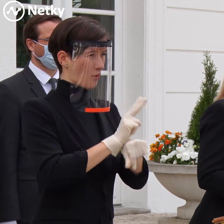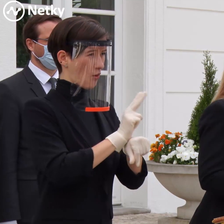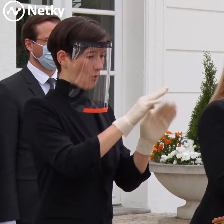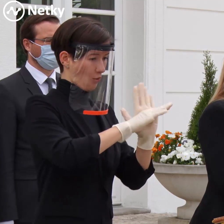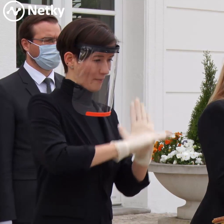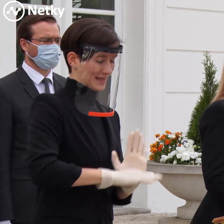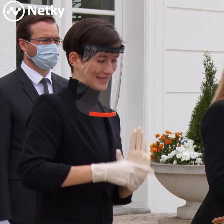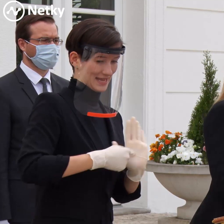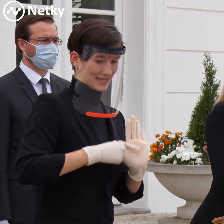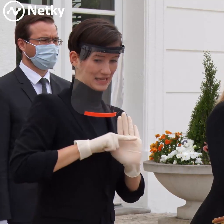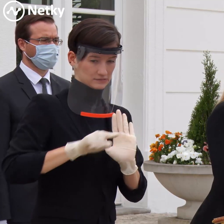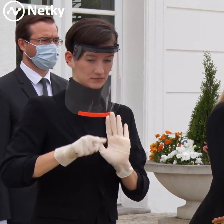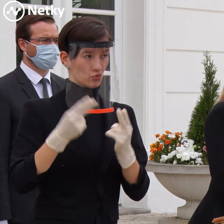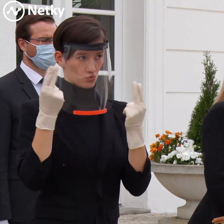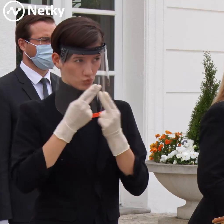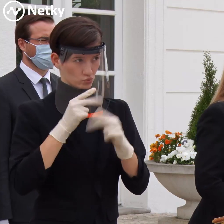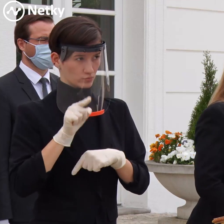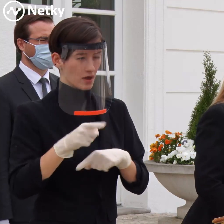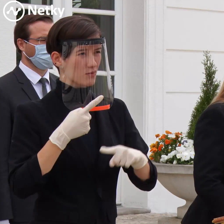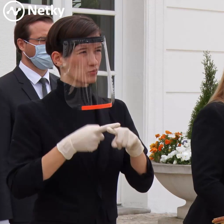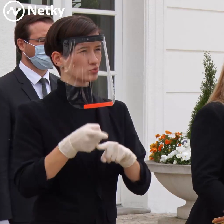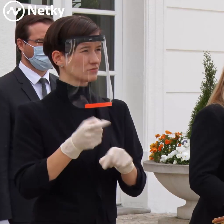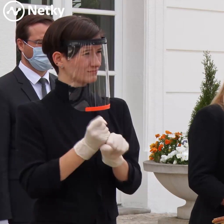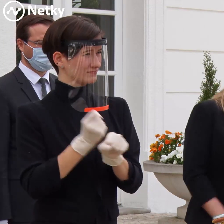vykonané. Čiže toto bolo takisto predmetom našej debaty.